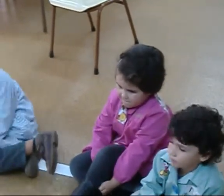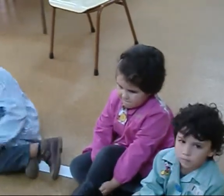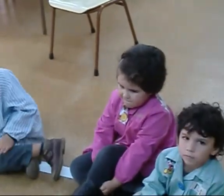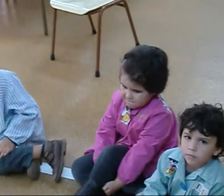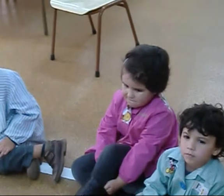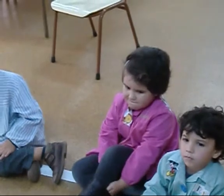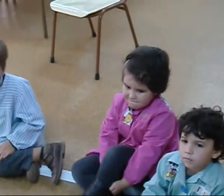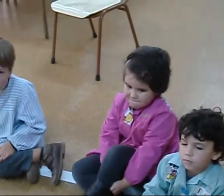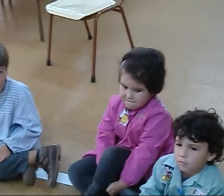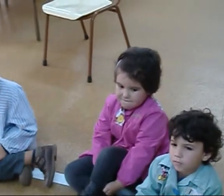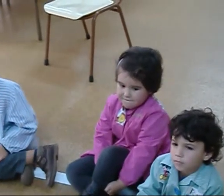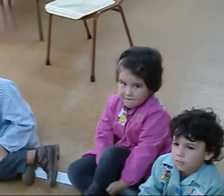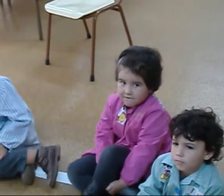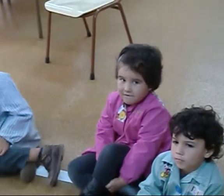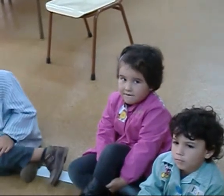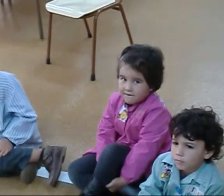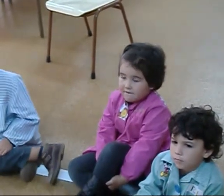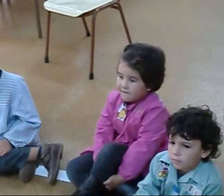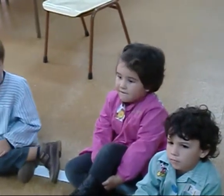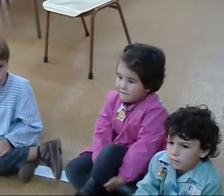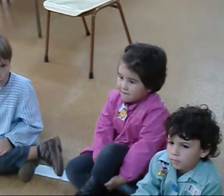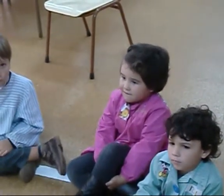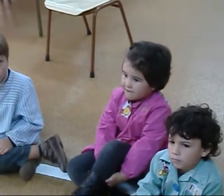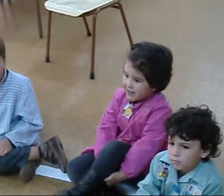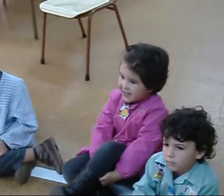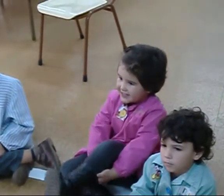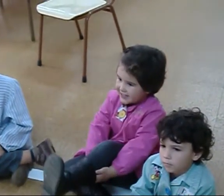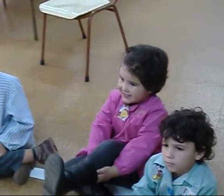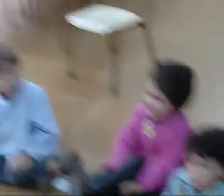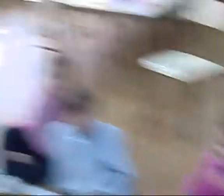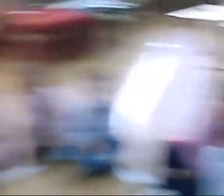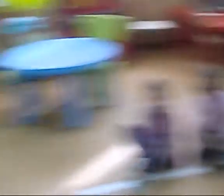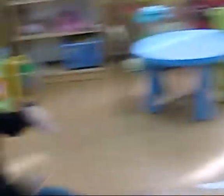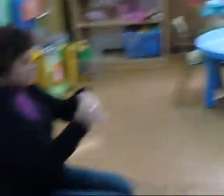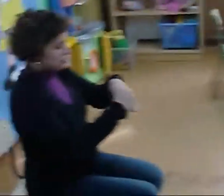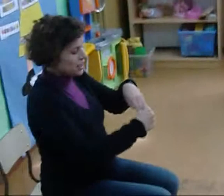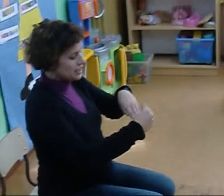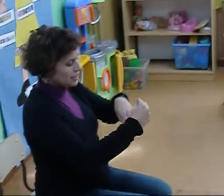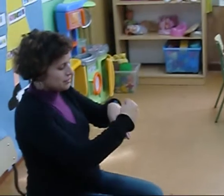horta Que comestes coa profe María Fresas Ai, que ricas Fresas